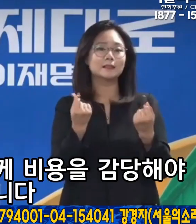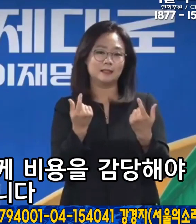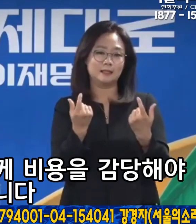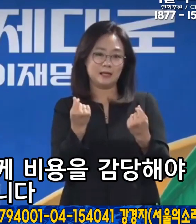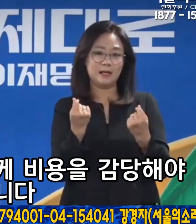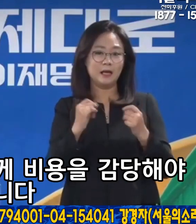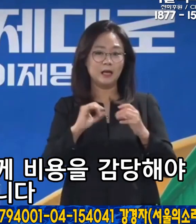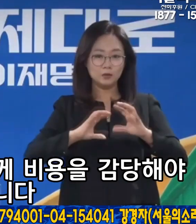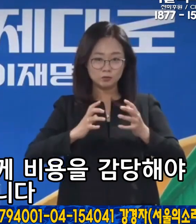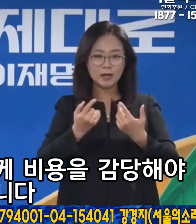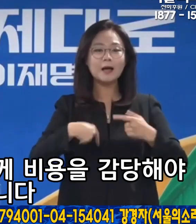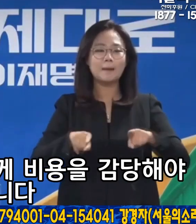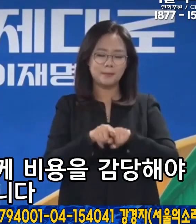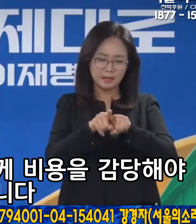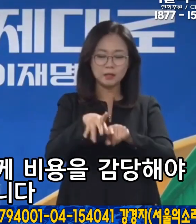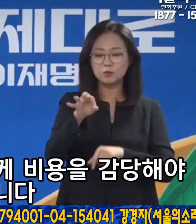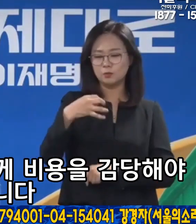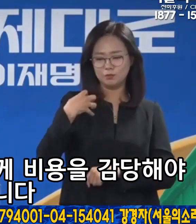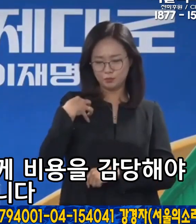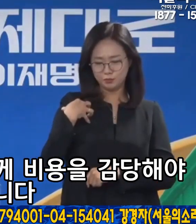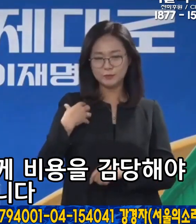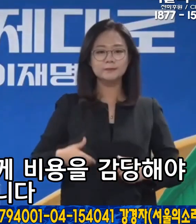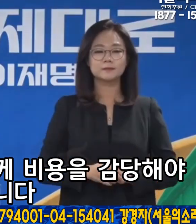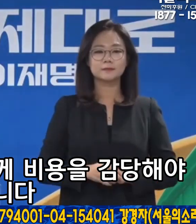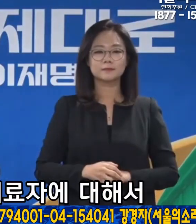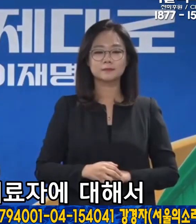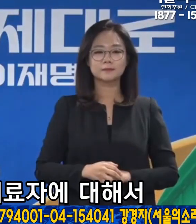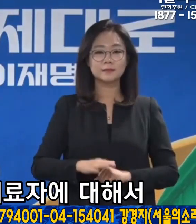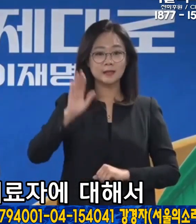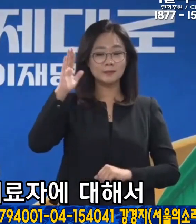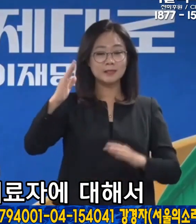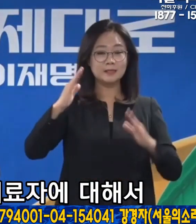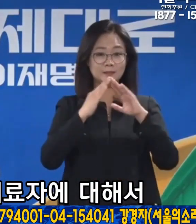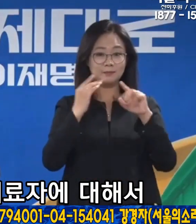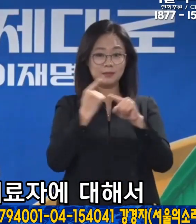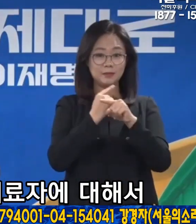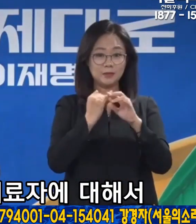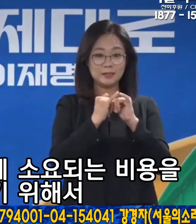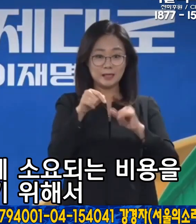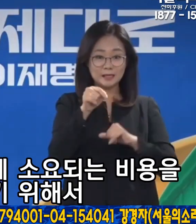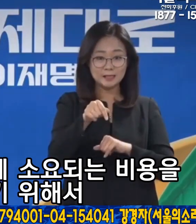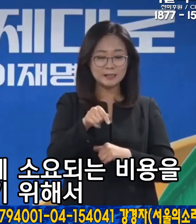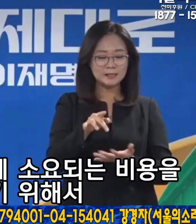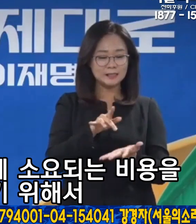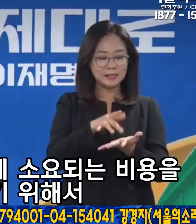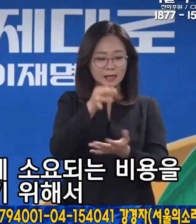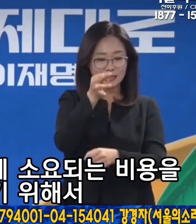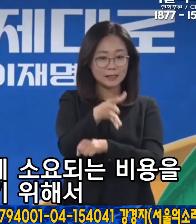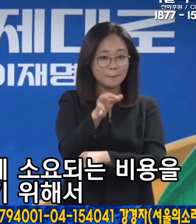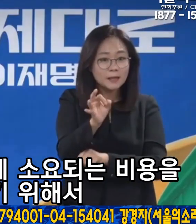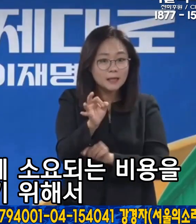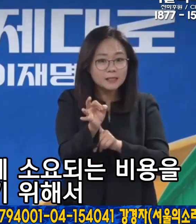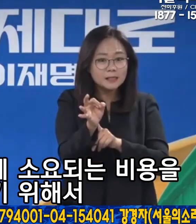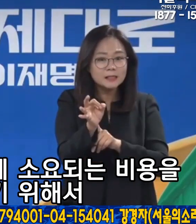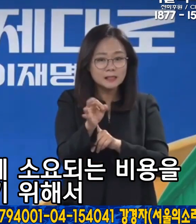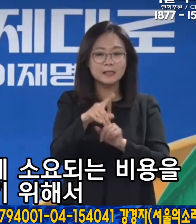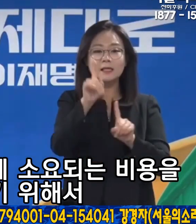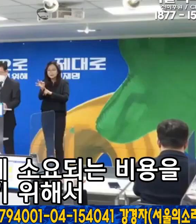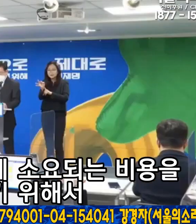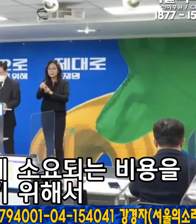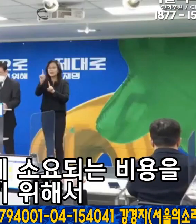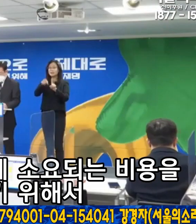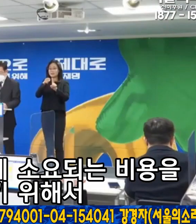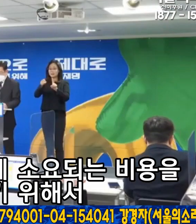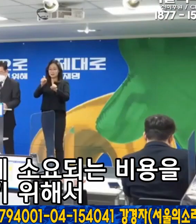당연히 국가가 함께 비용을 감당해야 합니다. 앞으로 재택치료자에 대해서 의약품 구입비 등에 소요되는 비용을